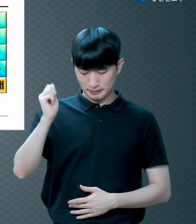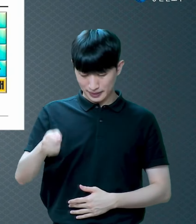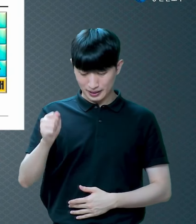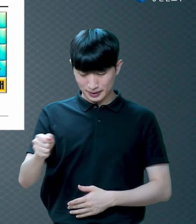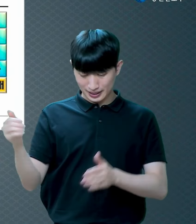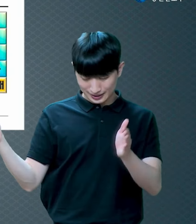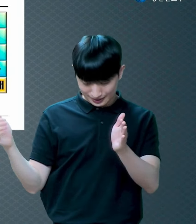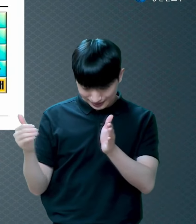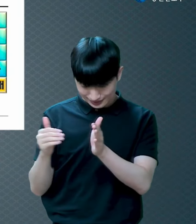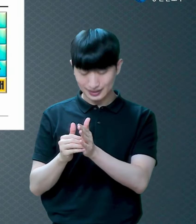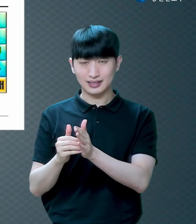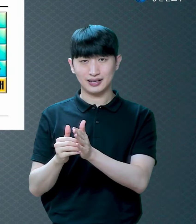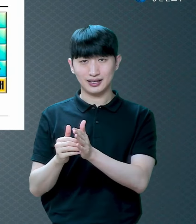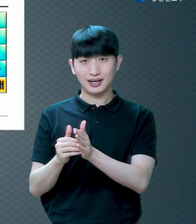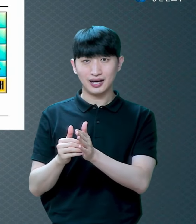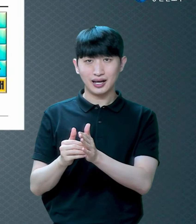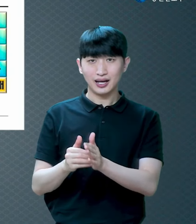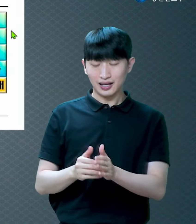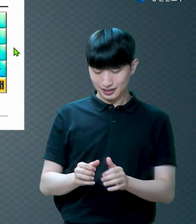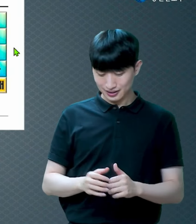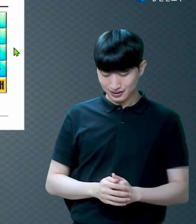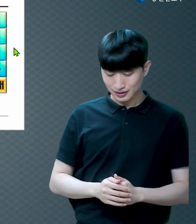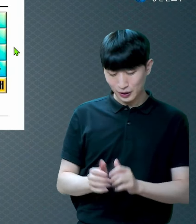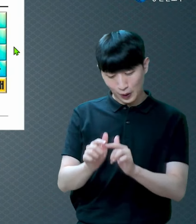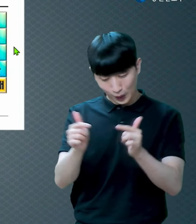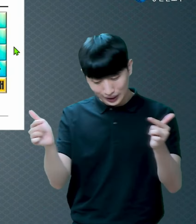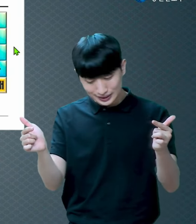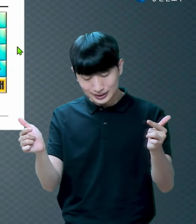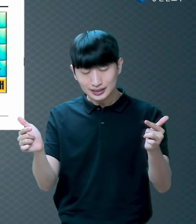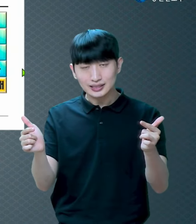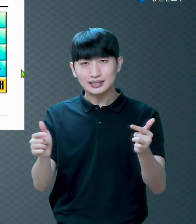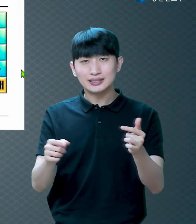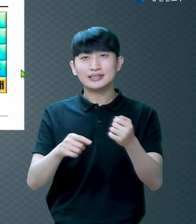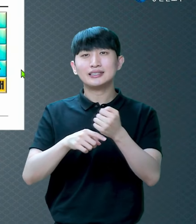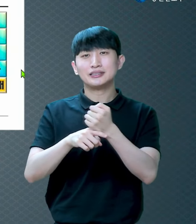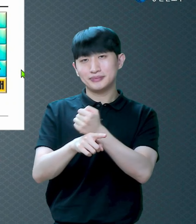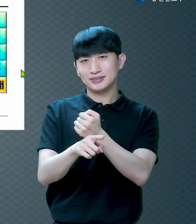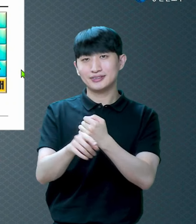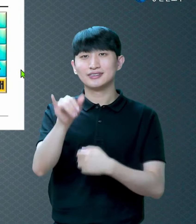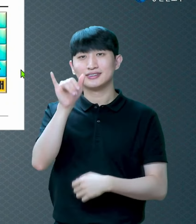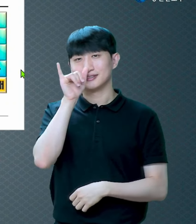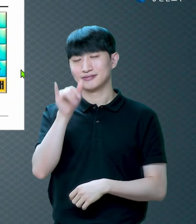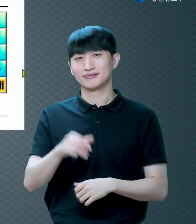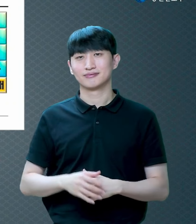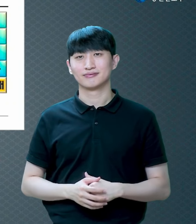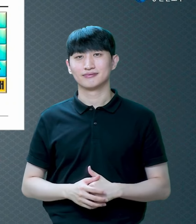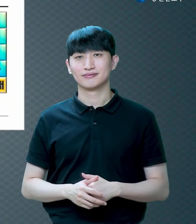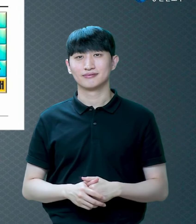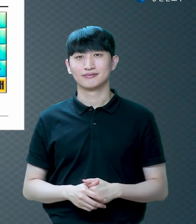됐다 이런 내용들이 다 포함되어 있어요 한마디 속에 그런데